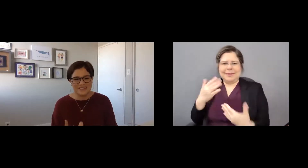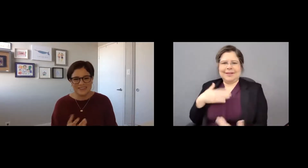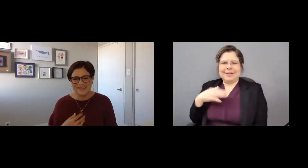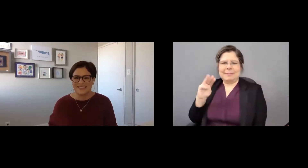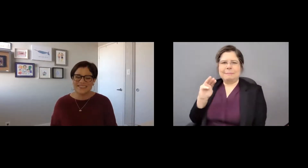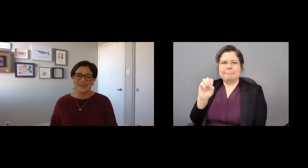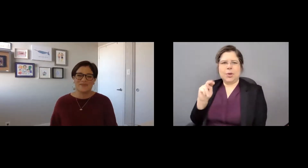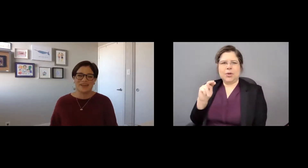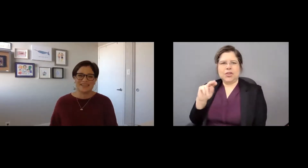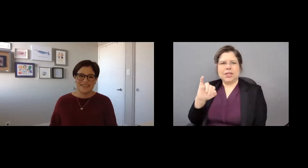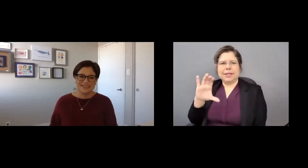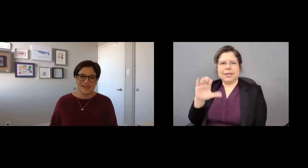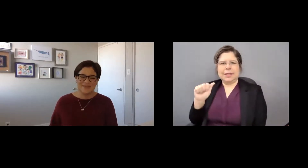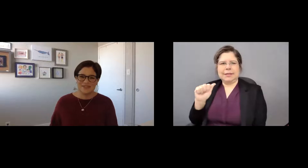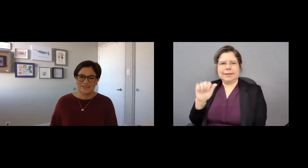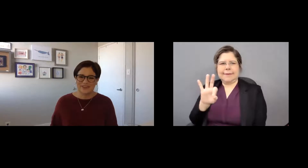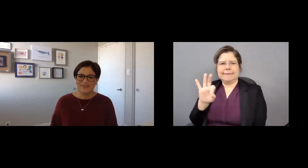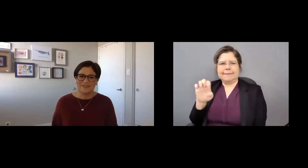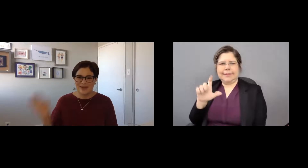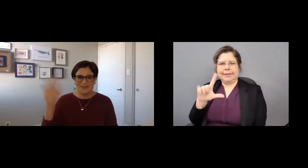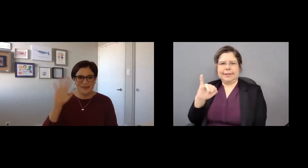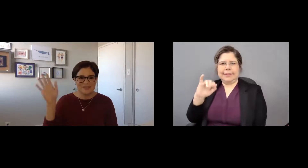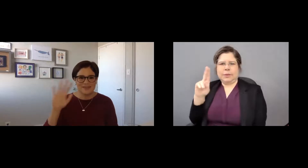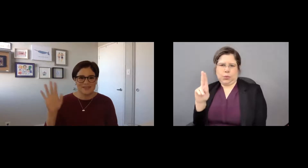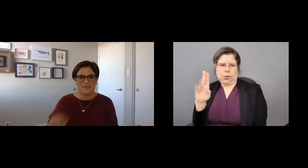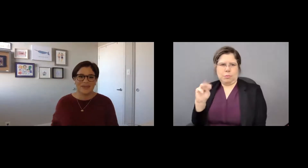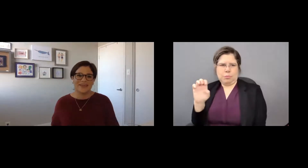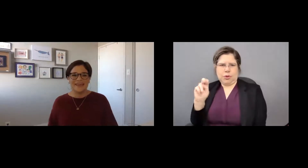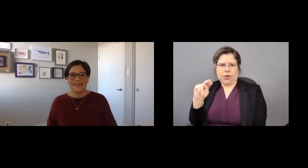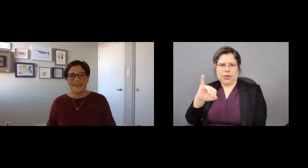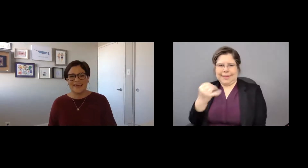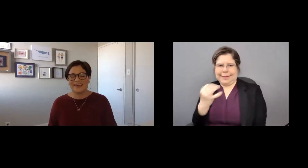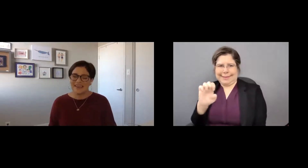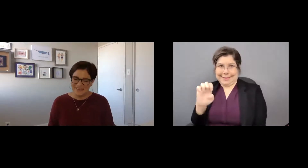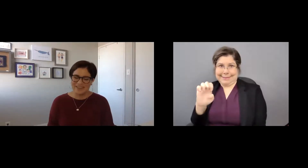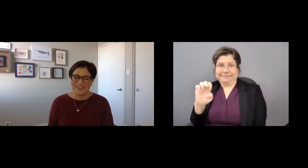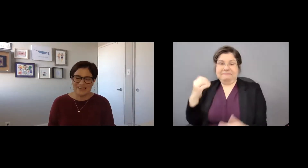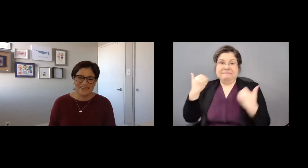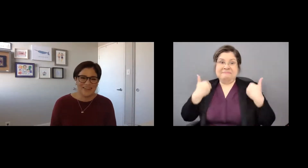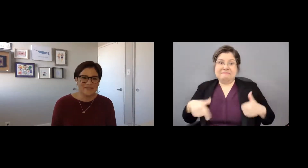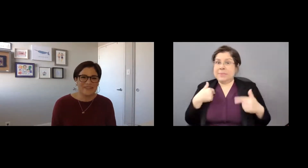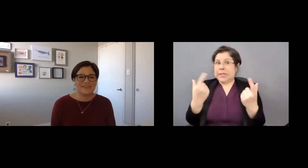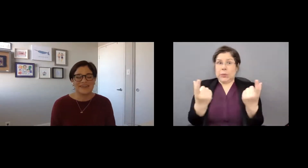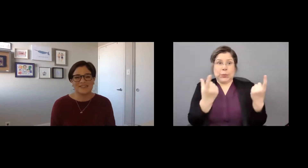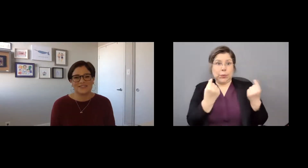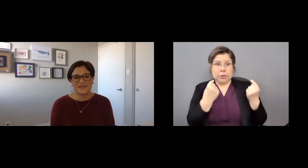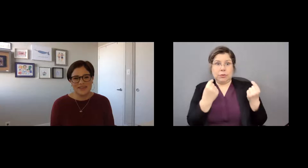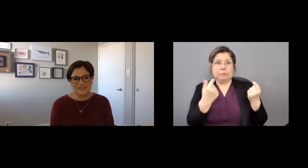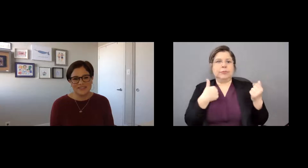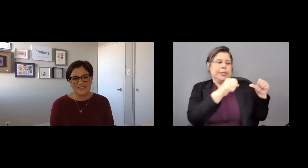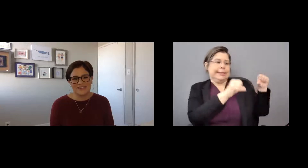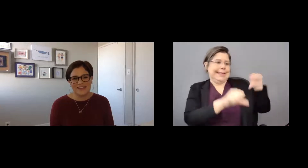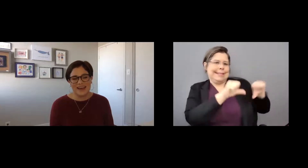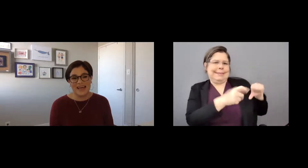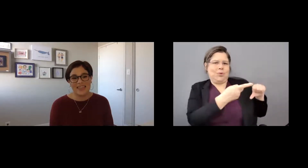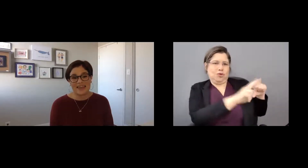de comunicaciones para Ciencia Puerto Rico. Hola Giovanna, sé que estás por ahí, que es nuestra directora ejecutiva. Yo también